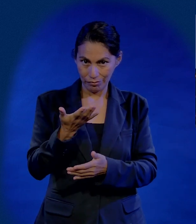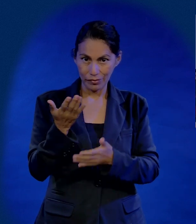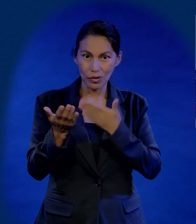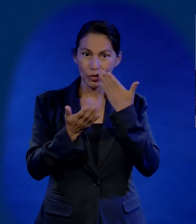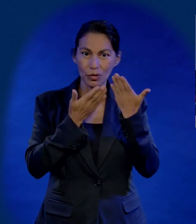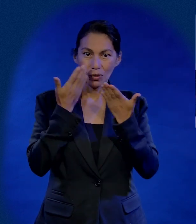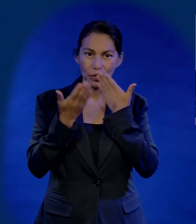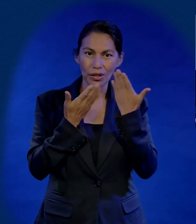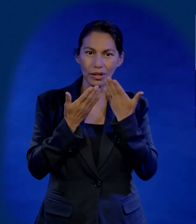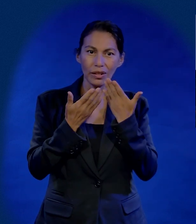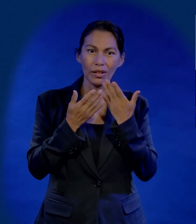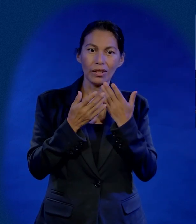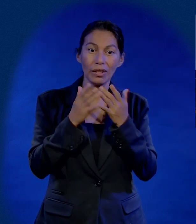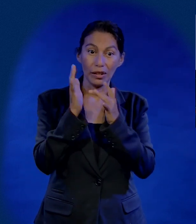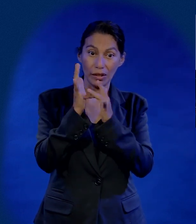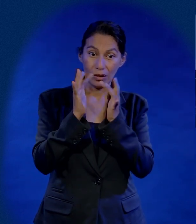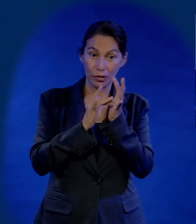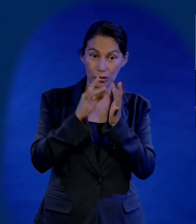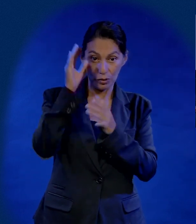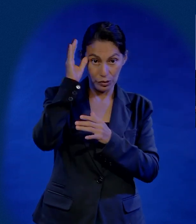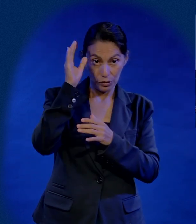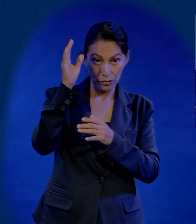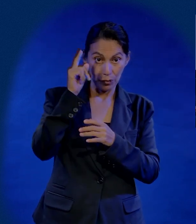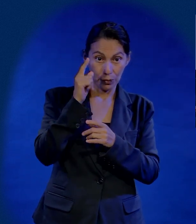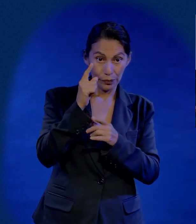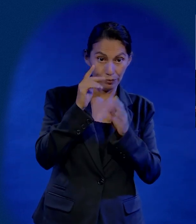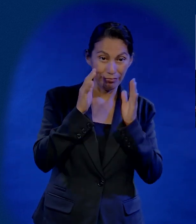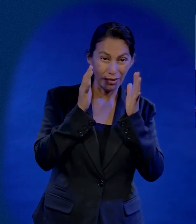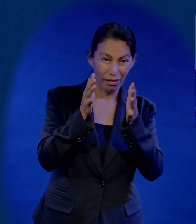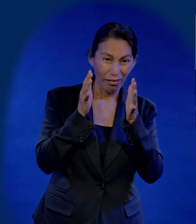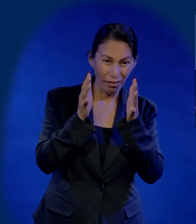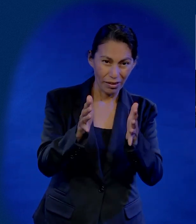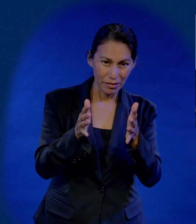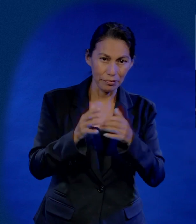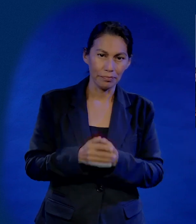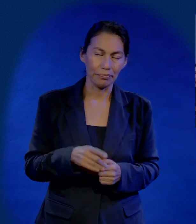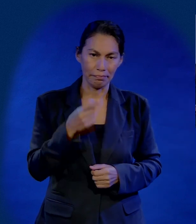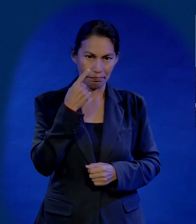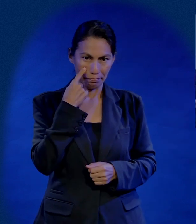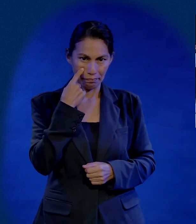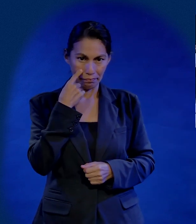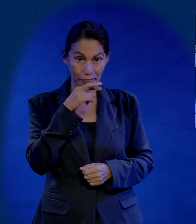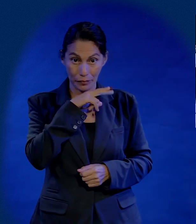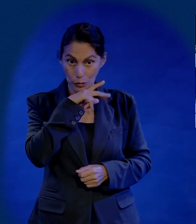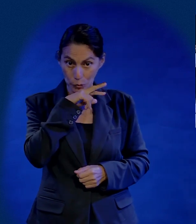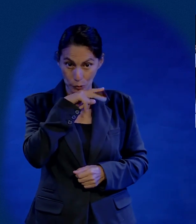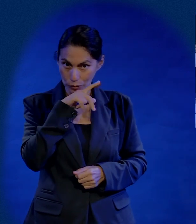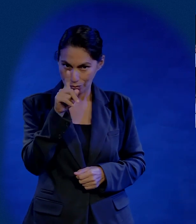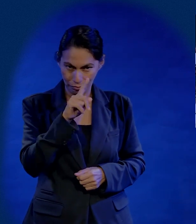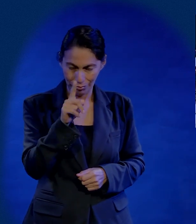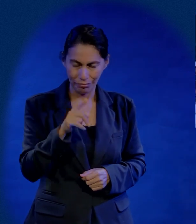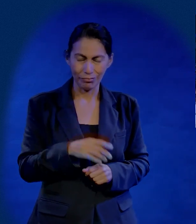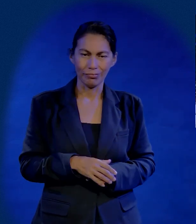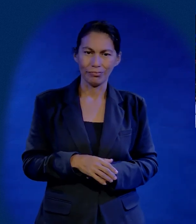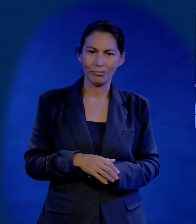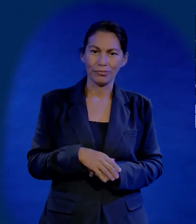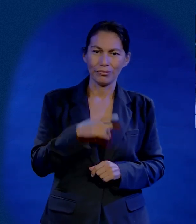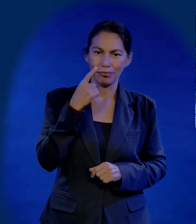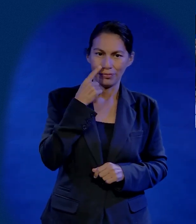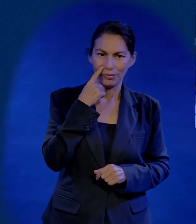me gustaría que estudiemos juntos un regaño de Jesucristo. Pero miren, no se preocupe. Vamos a mirarlo con